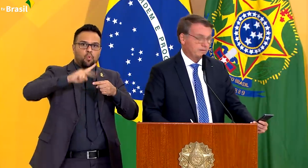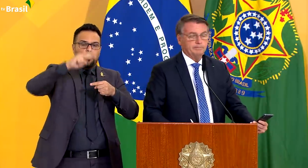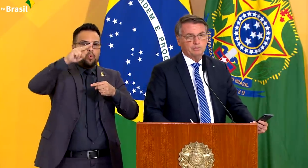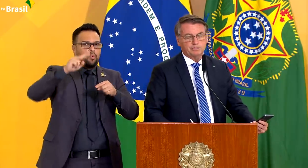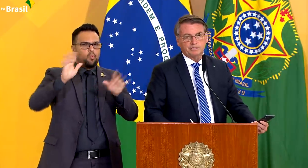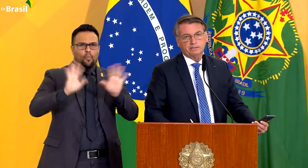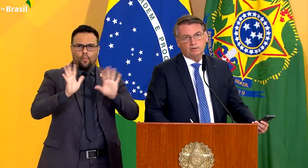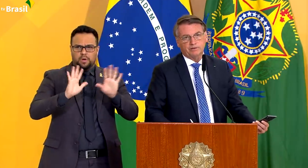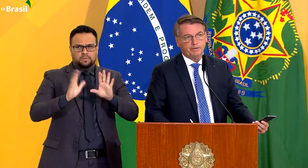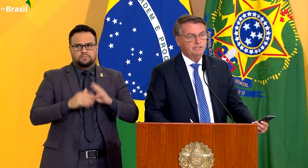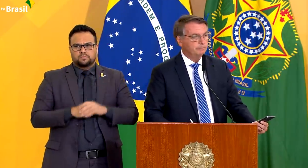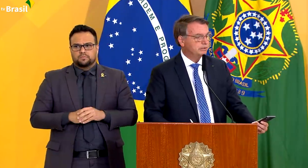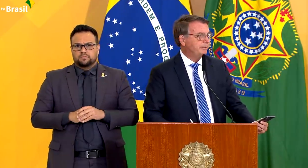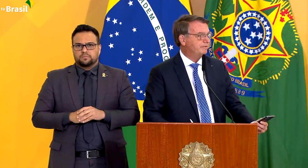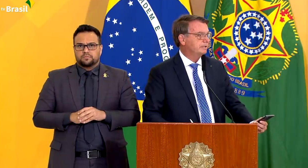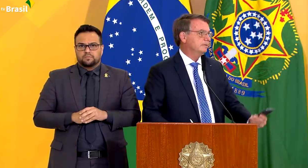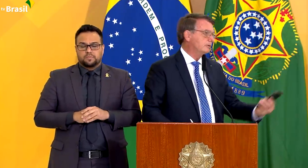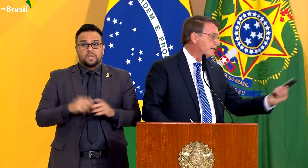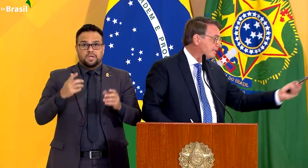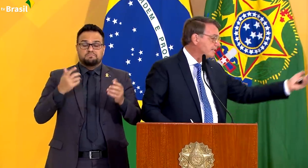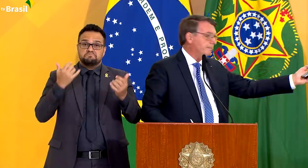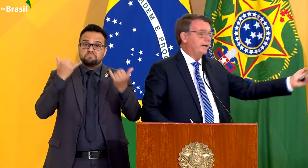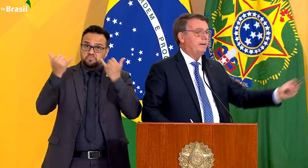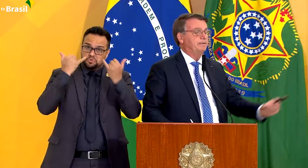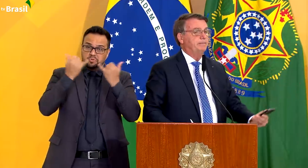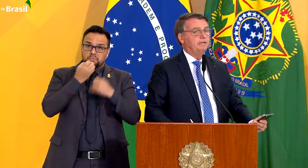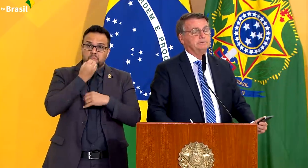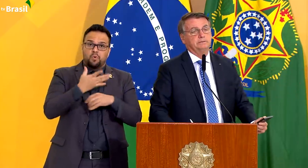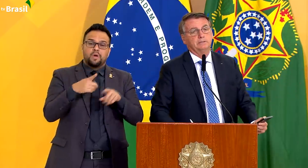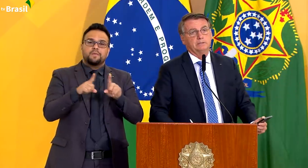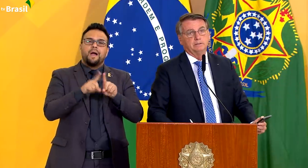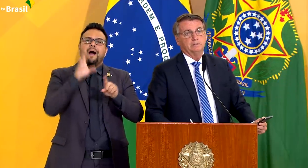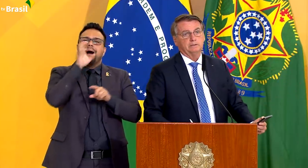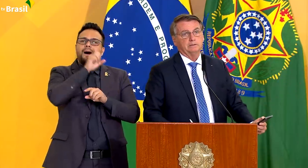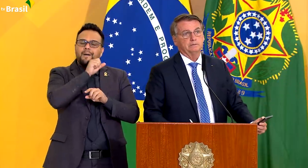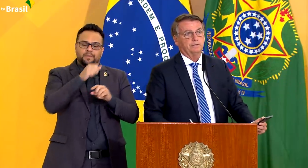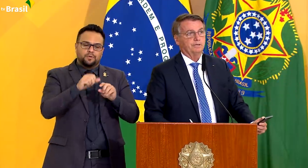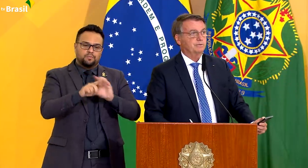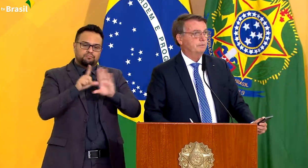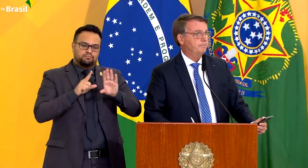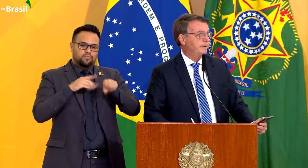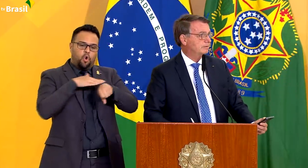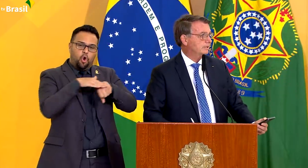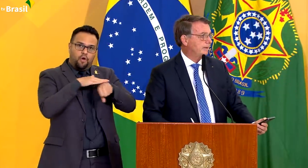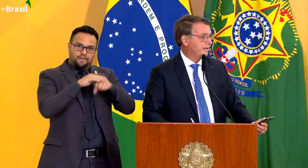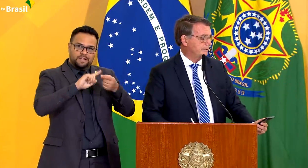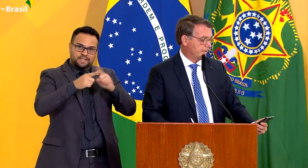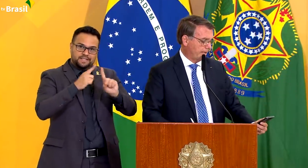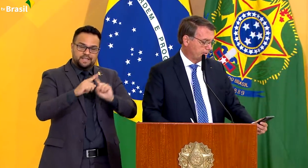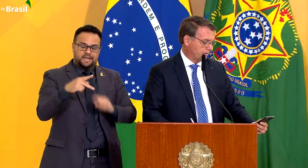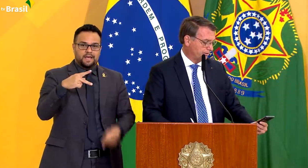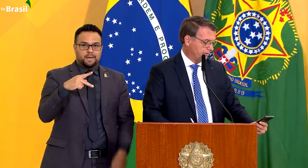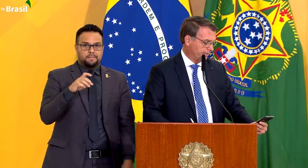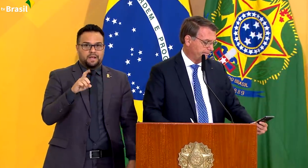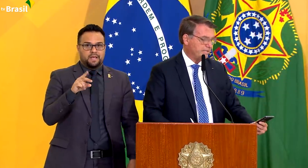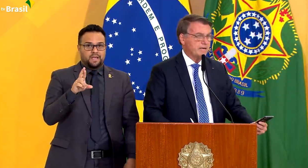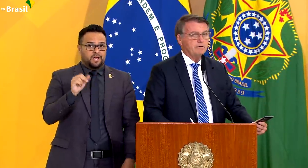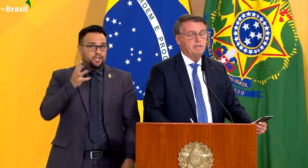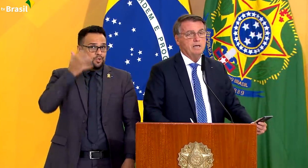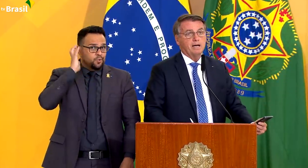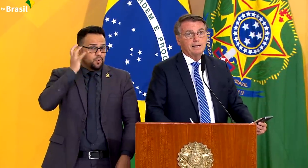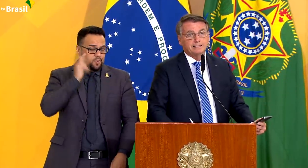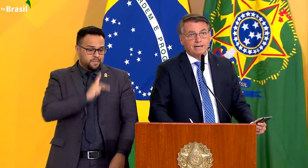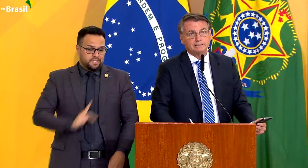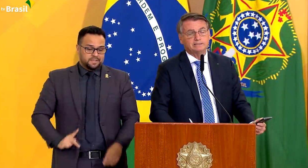E é uma notícia, obviamente, muito bem-vinda. Conversei também rapidamente com o nosso Pedro Guimarães, da Caixa Econômica